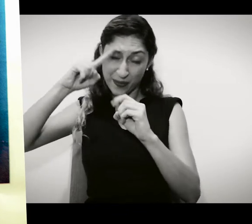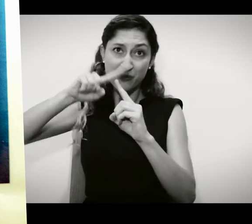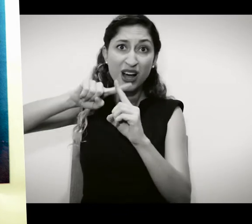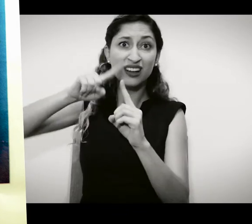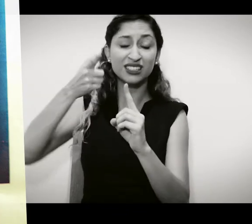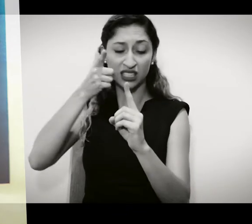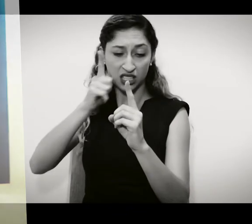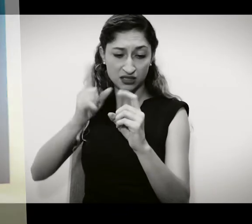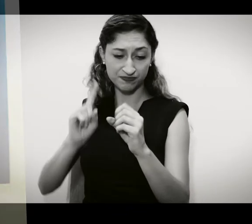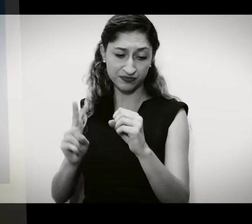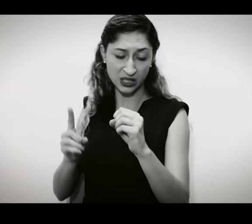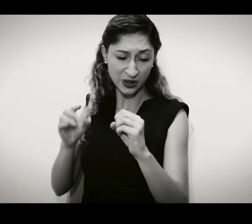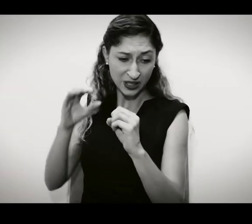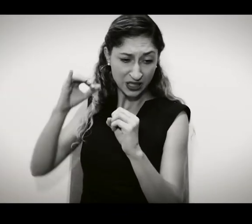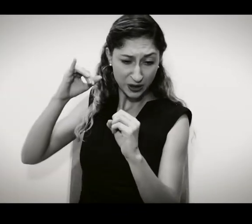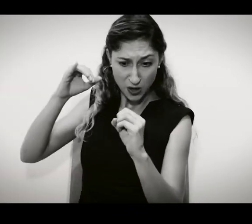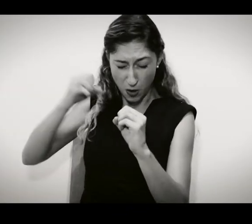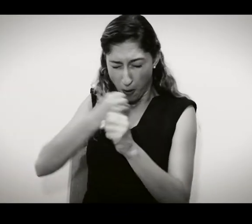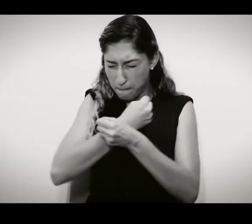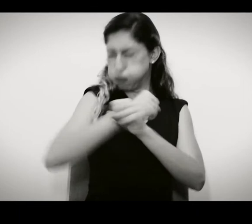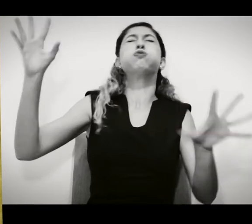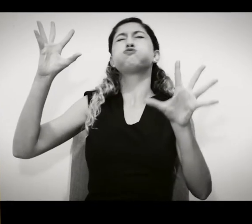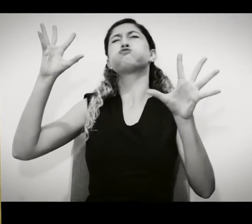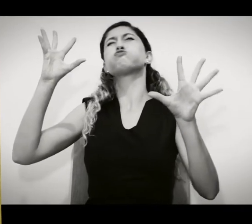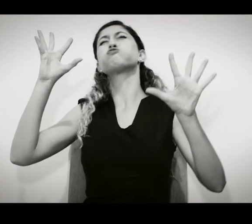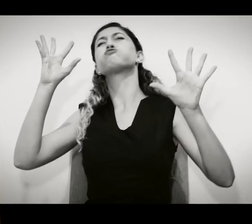nada adiontou. Explodiu!